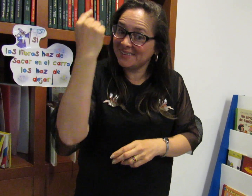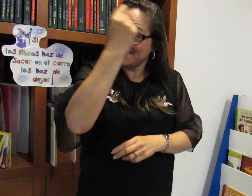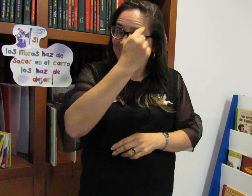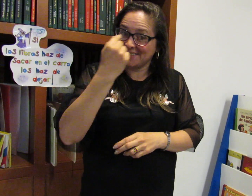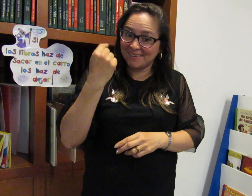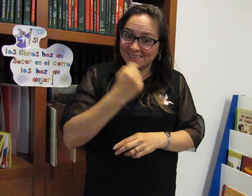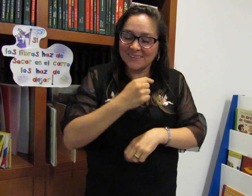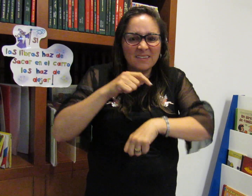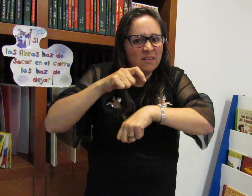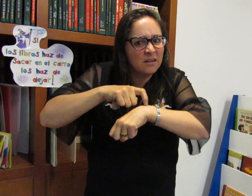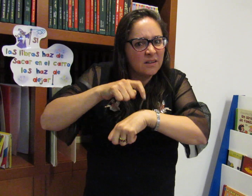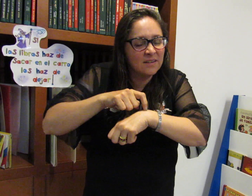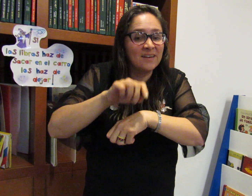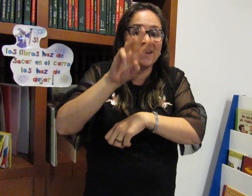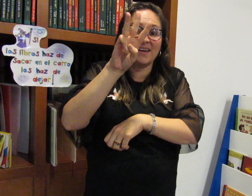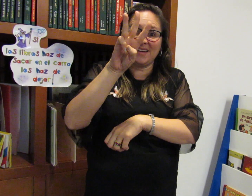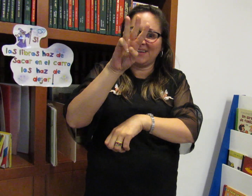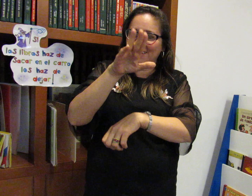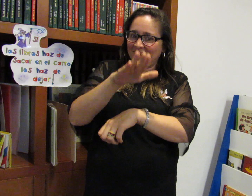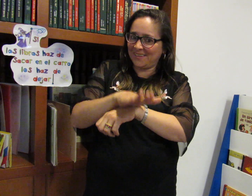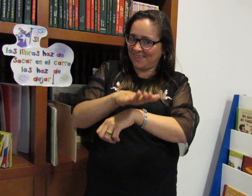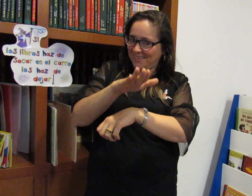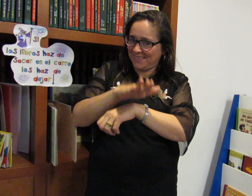de septiembre, a las 3 de la tarde.